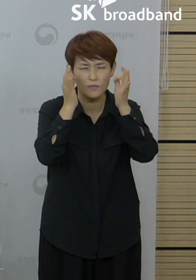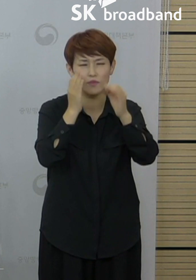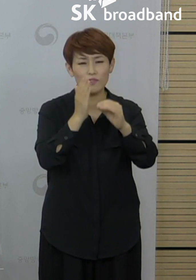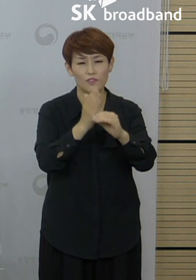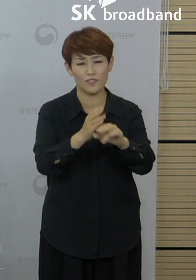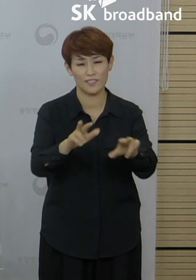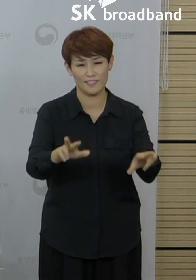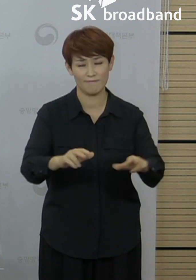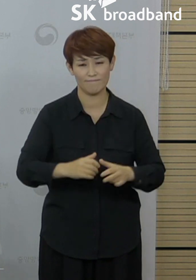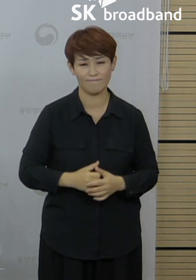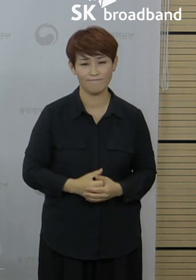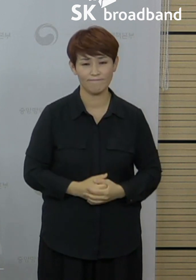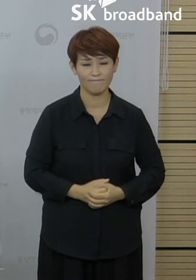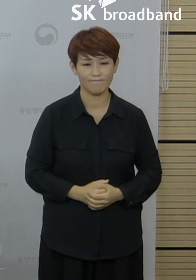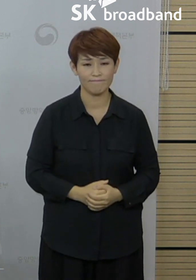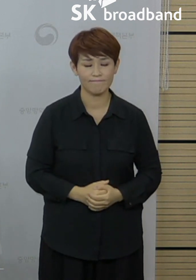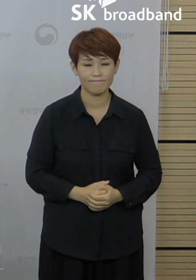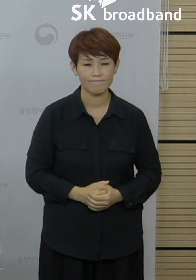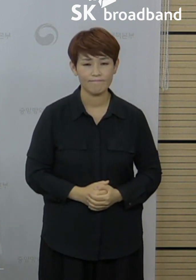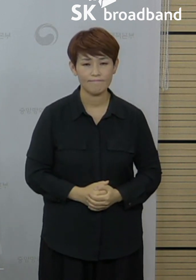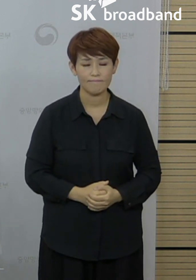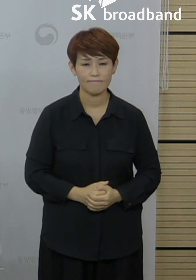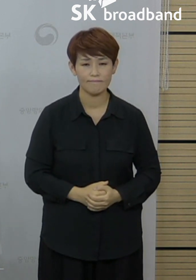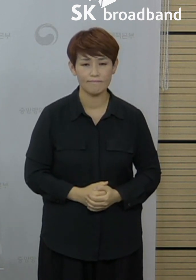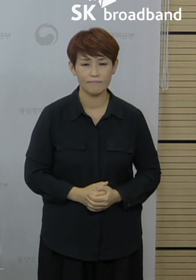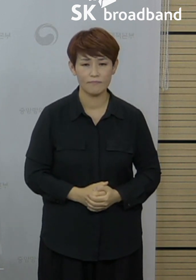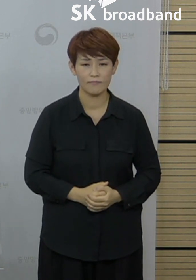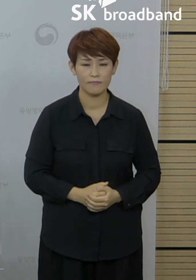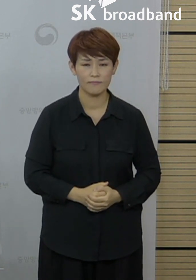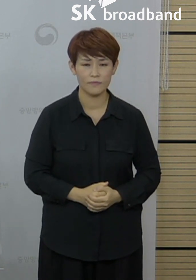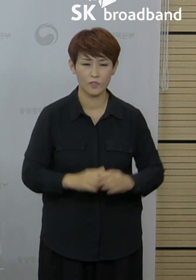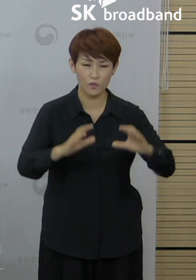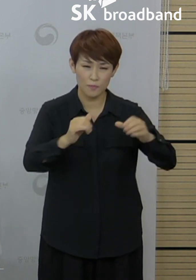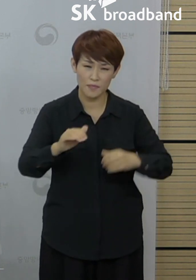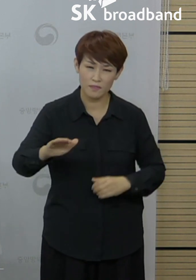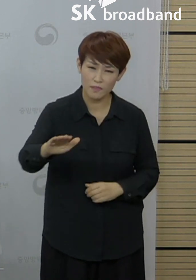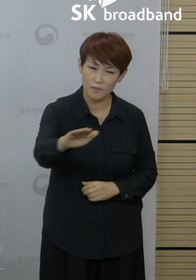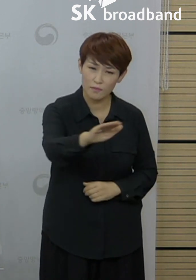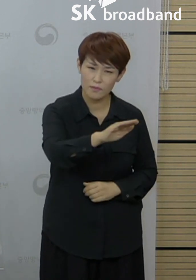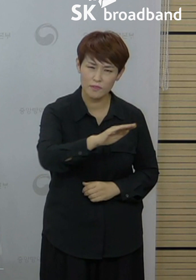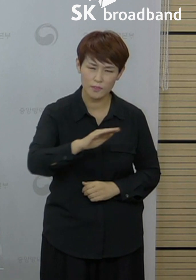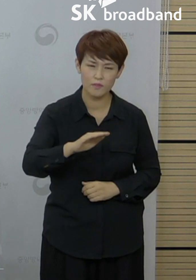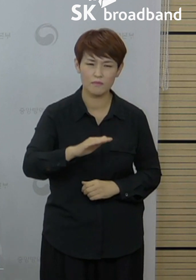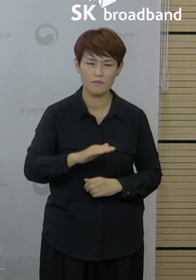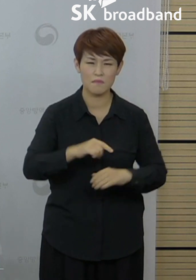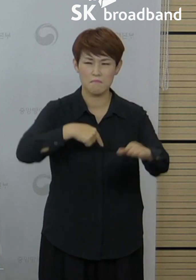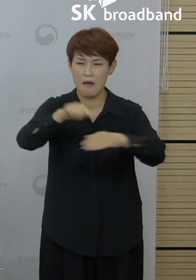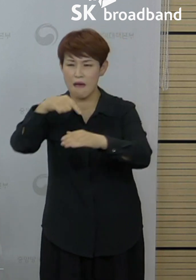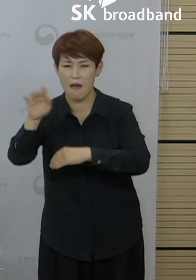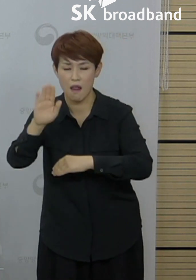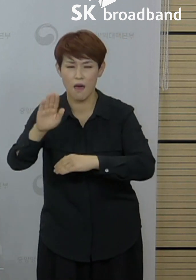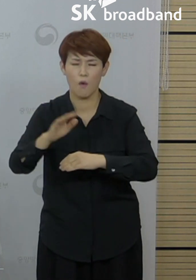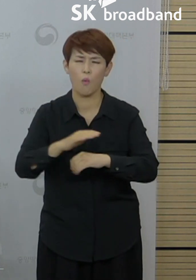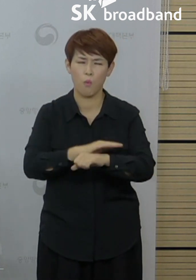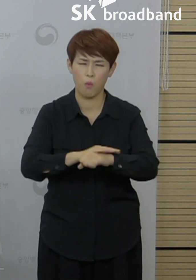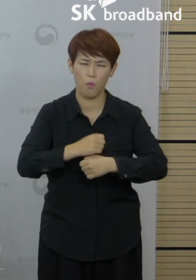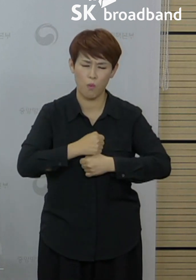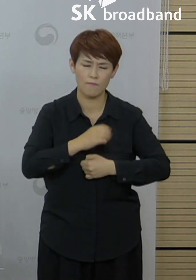있습니다. 그리고 지금 한 분 한 분 국민들께서도 이동량을 줄여주고 계시고